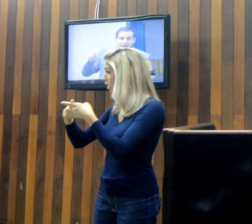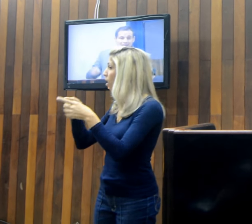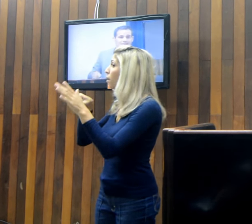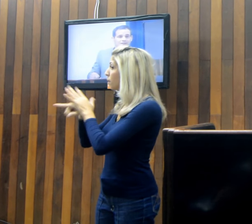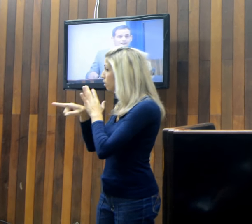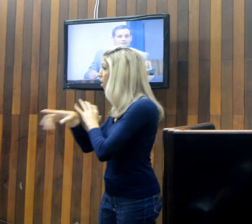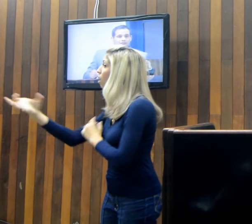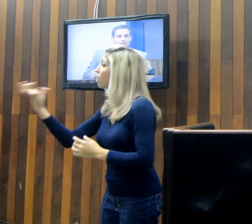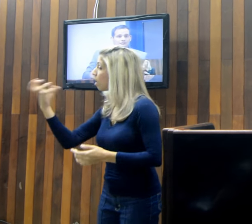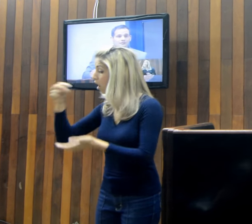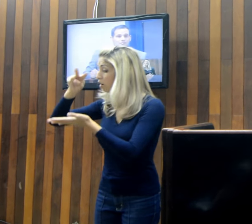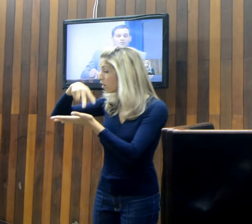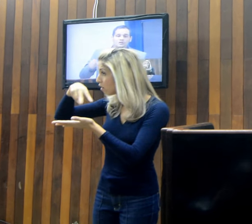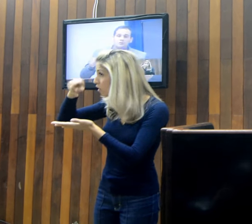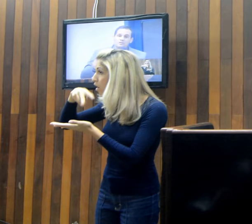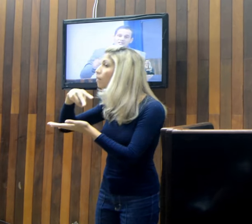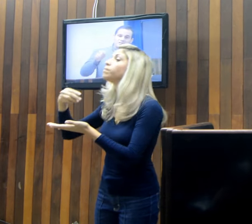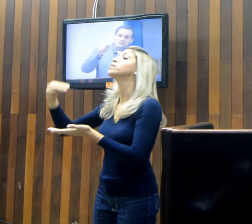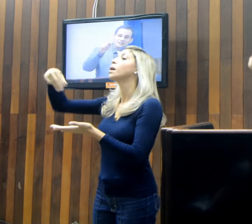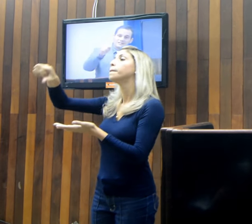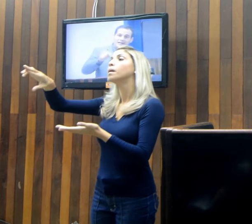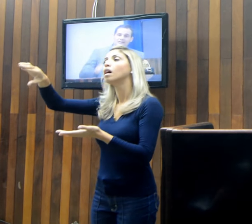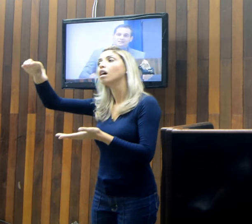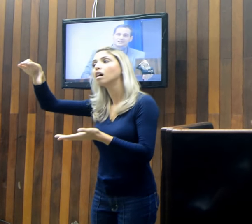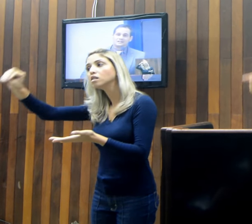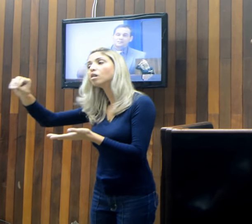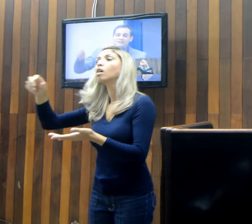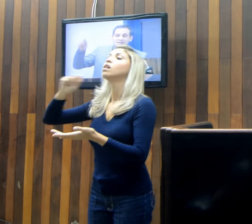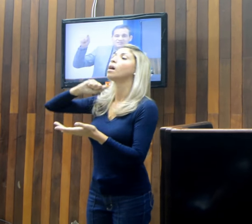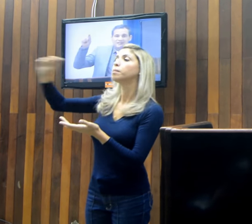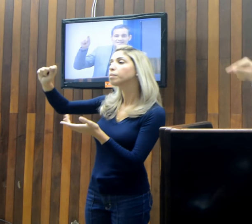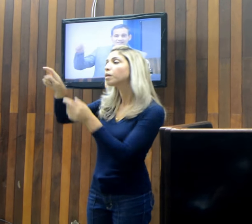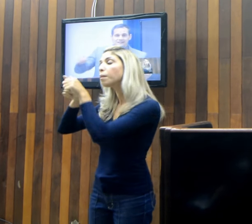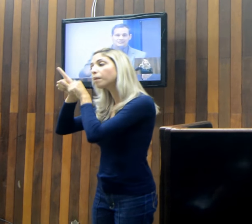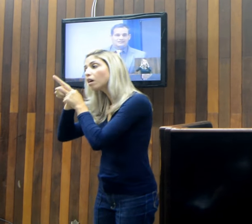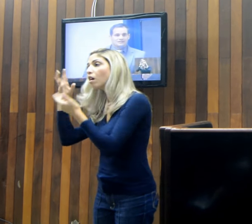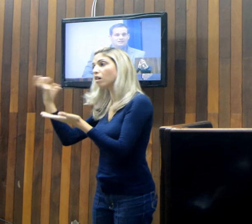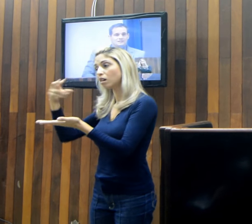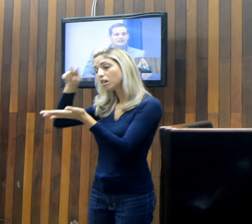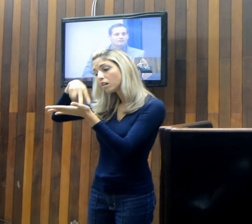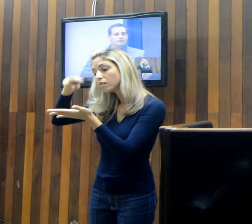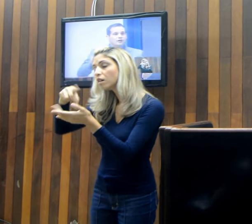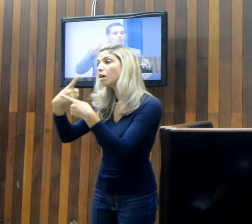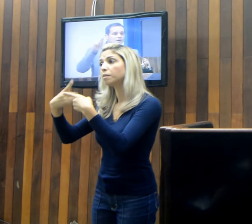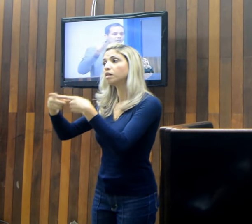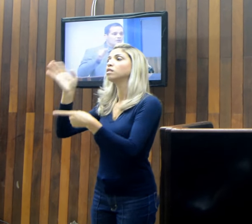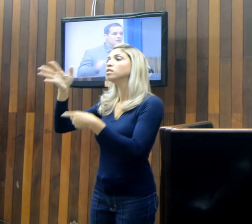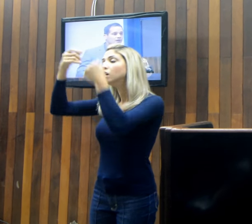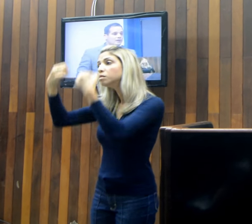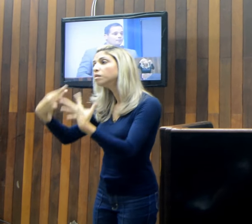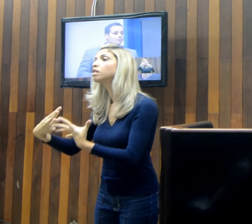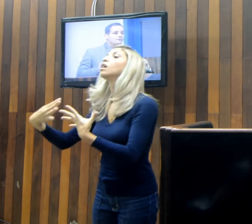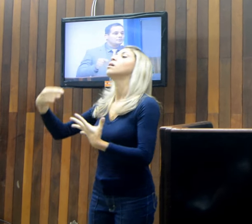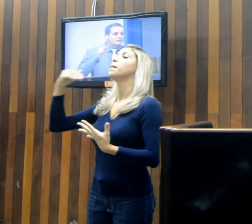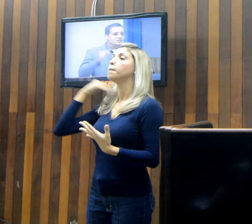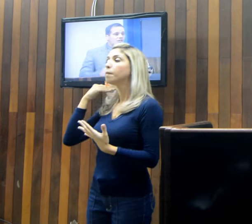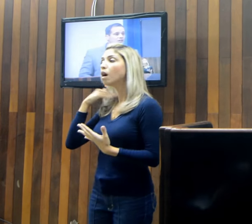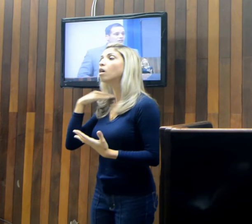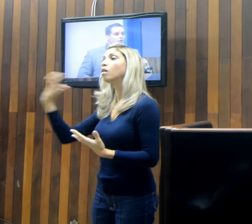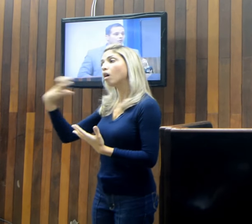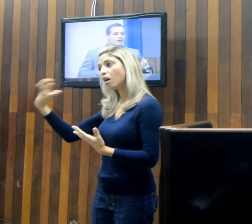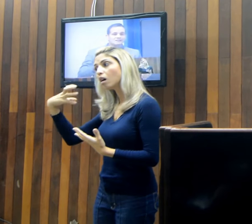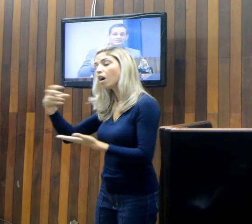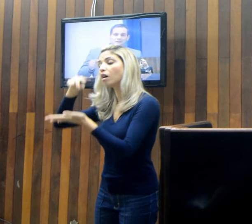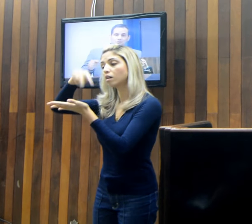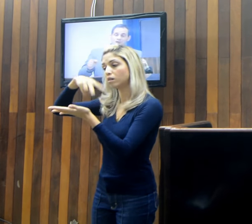me dar, porque eu vou mostrar à sociedade. Já pedi na fazenda, já fui ao banco e pedi